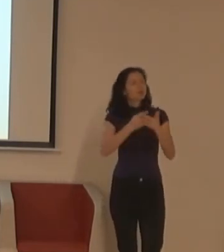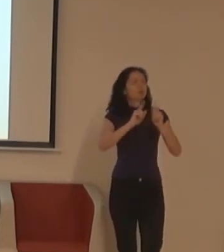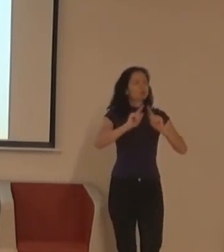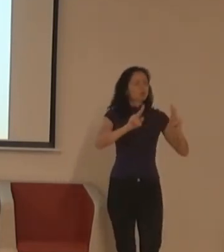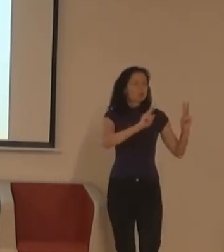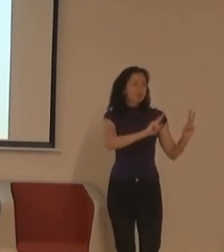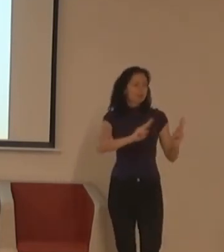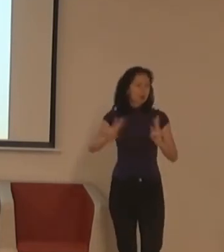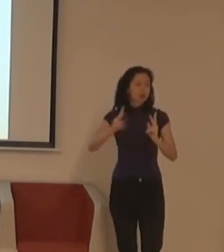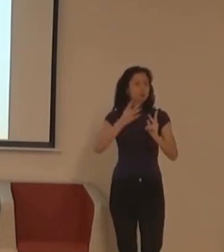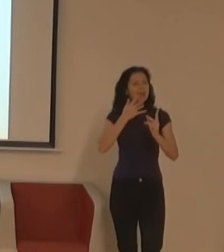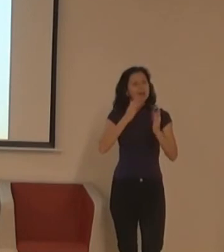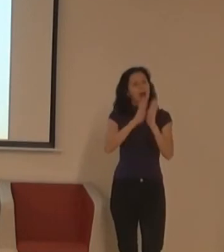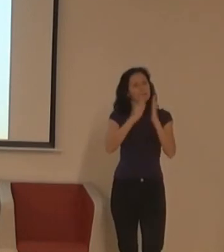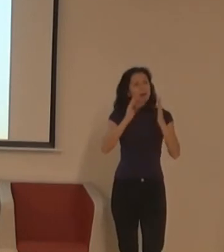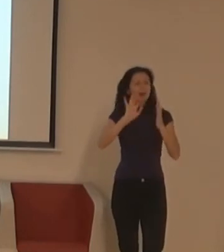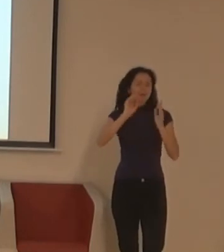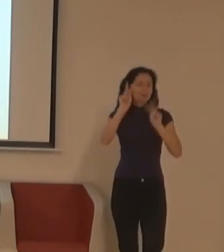přednášku.